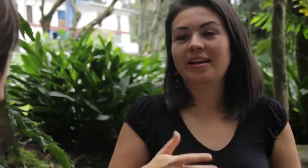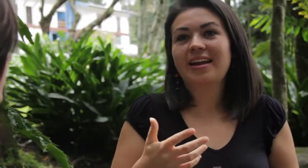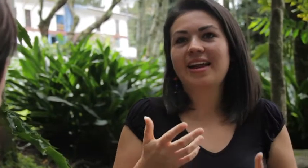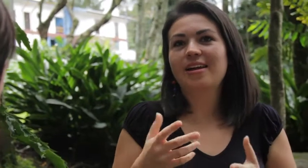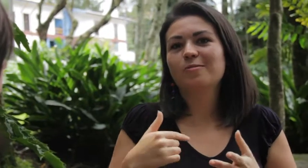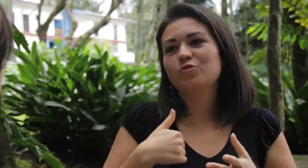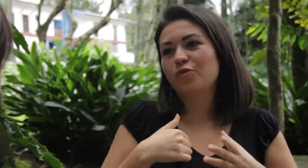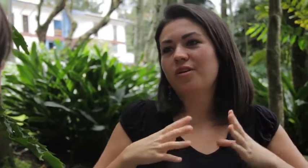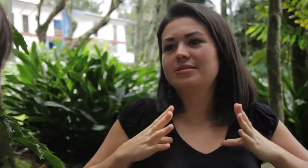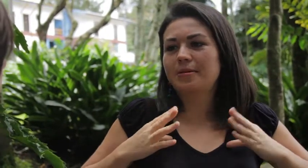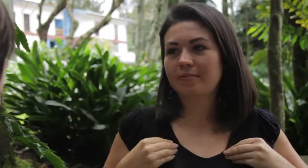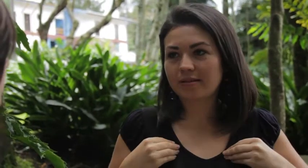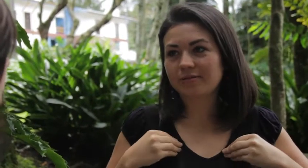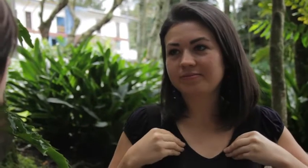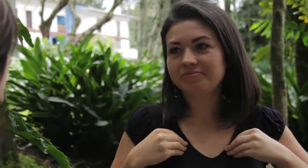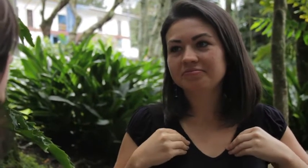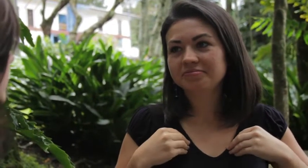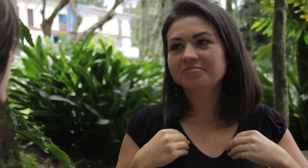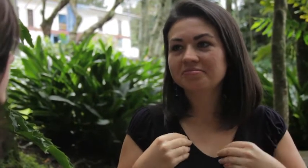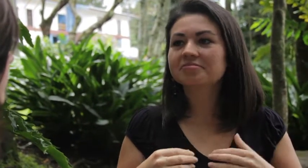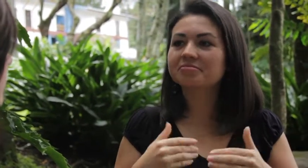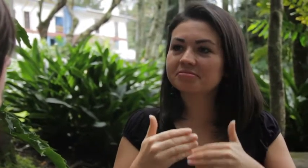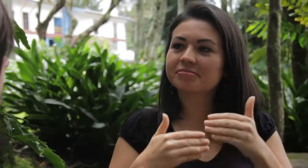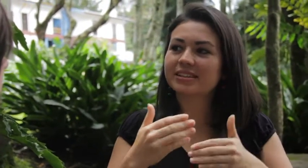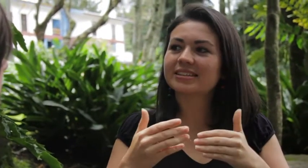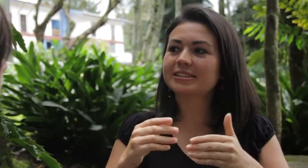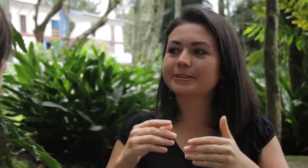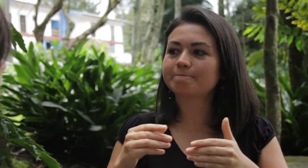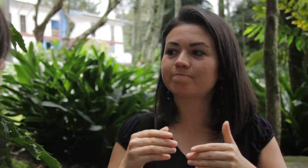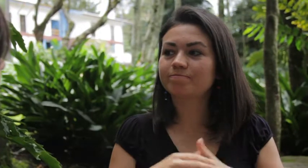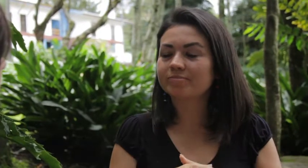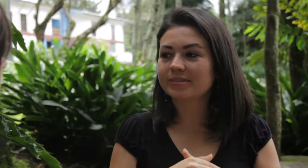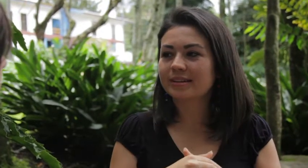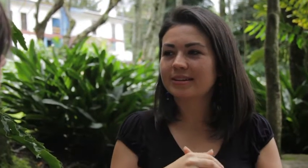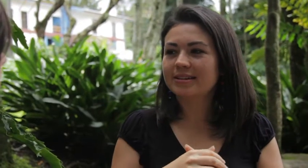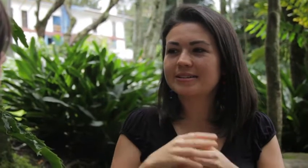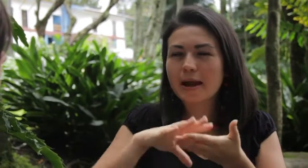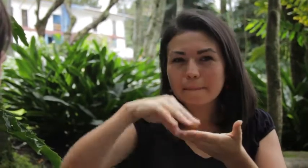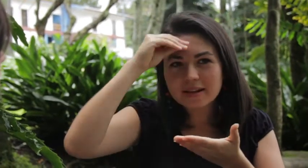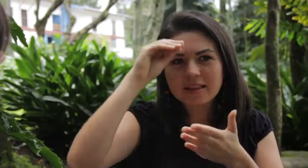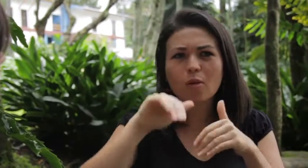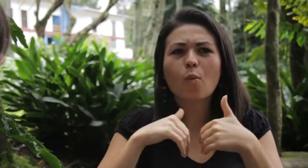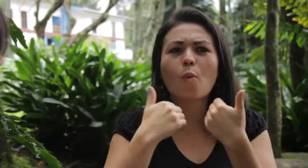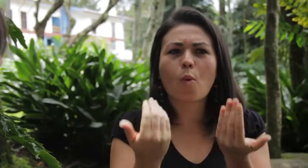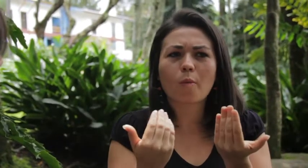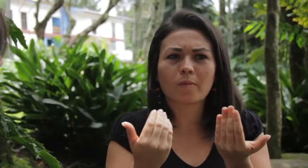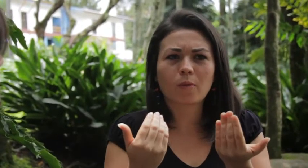proceso siguió Y yo me acepté En este proceso Fui aprendiendo